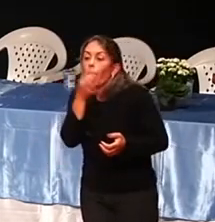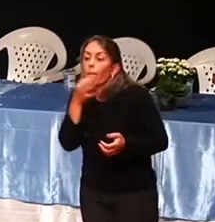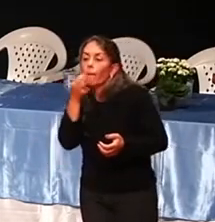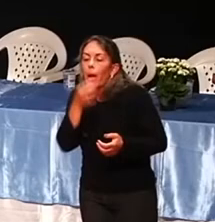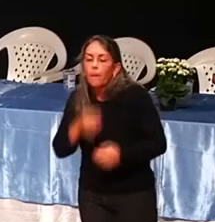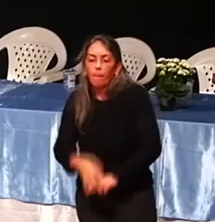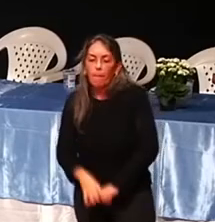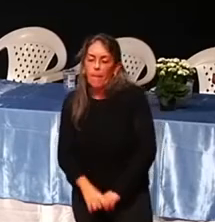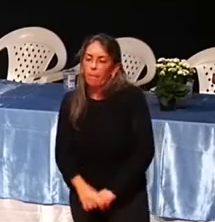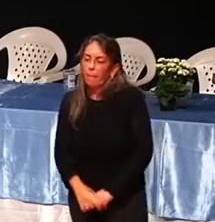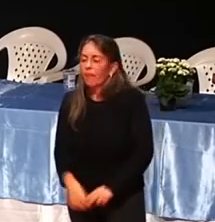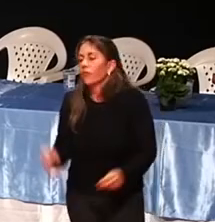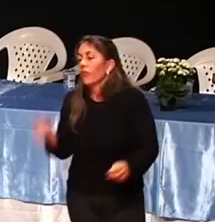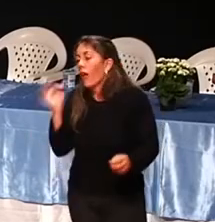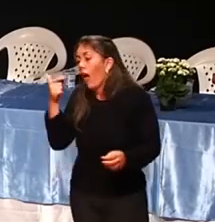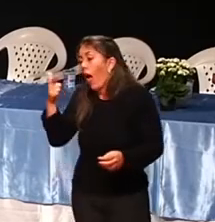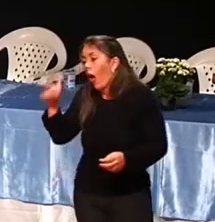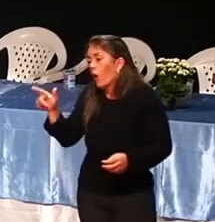a outra.